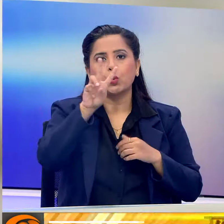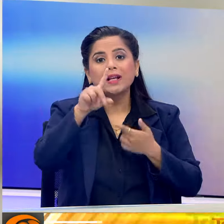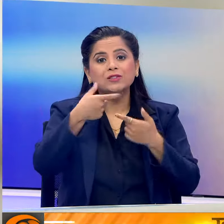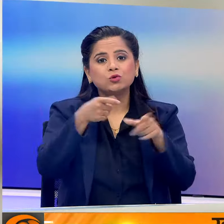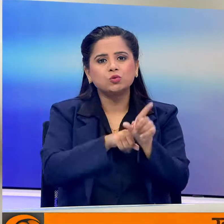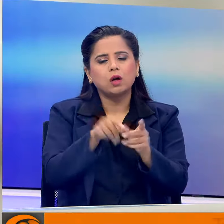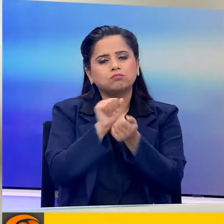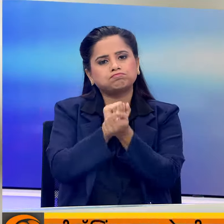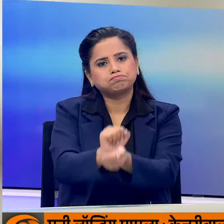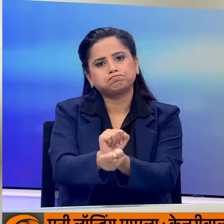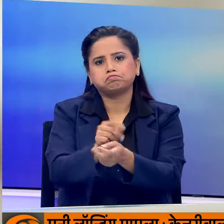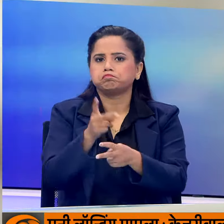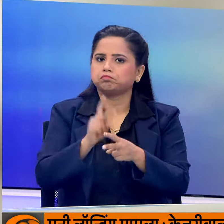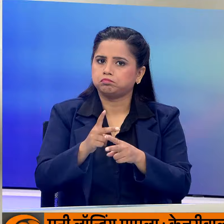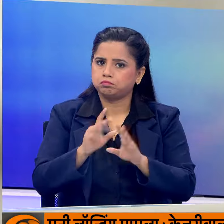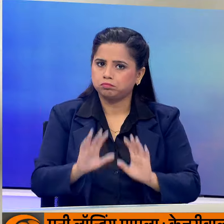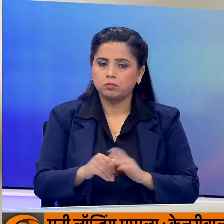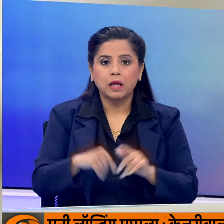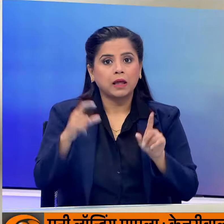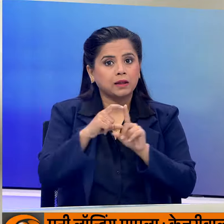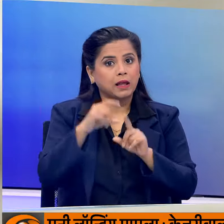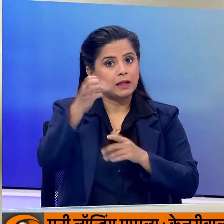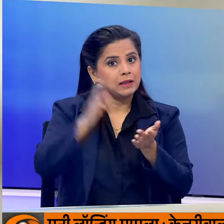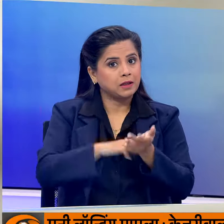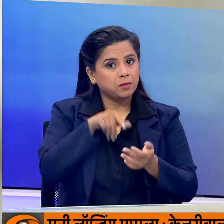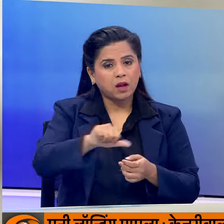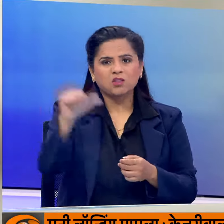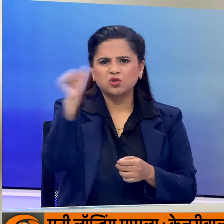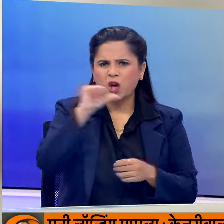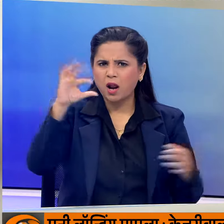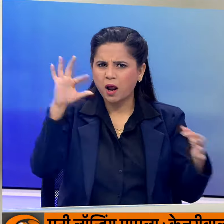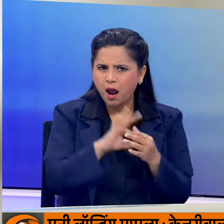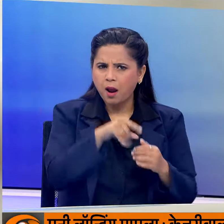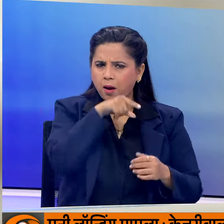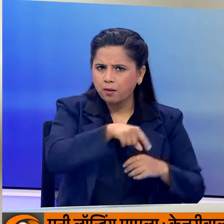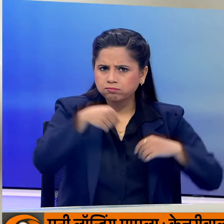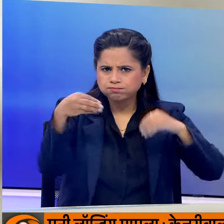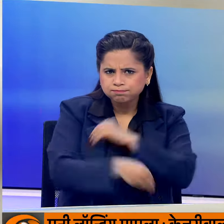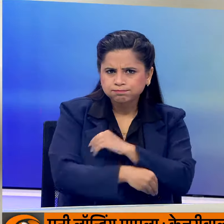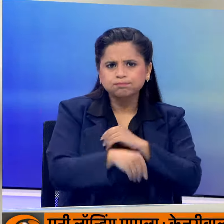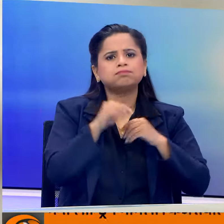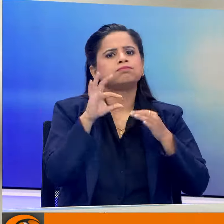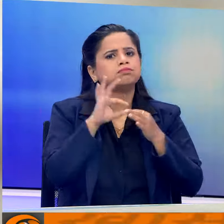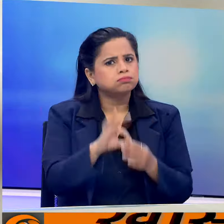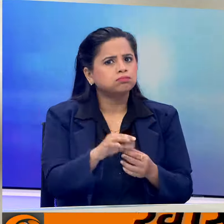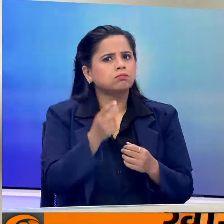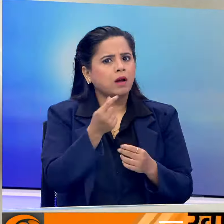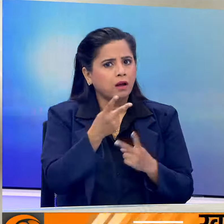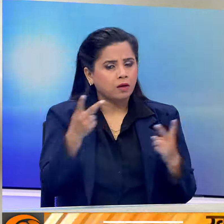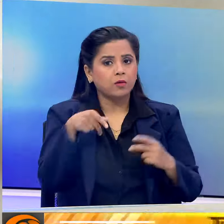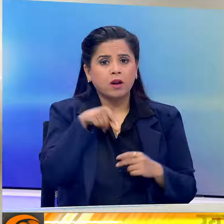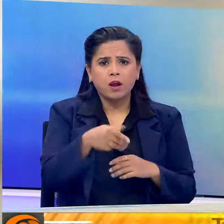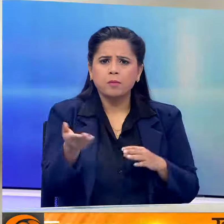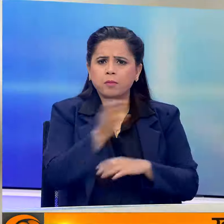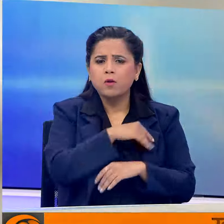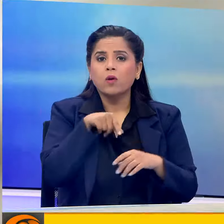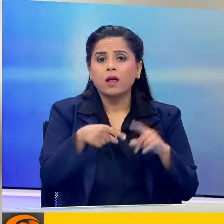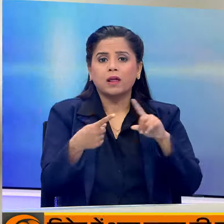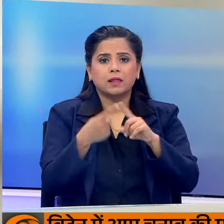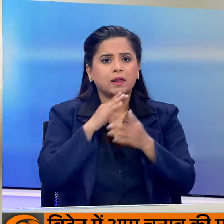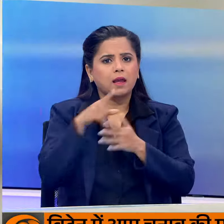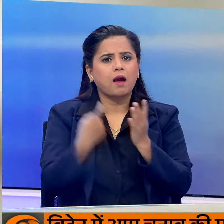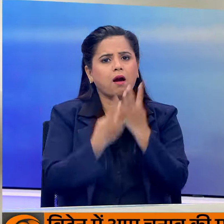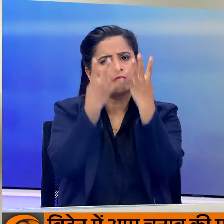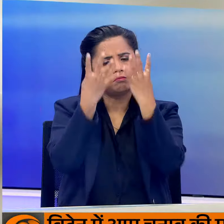तक नियाएखे रासत में हैं दिली के मुख्यमंत्री शराबनीती से जुड़े मनी लॉंडरिंग मामले में पहले से ही तीहाड जेल में